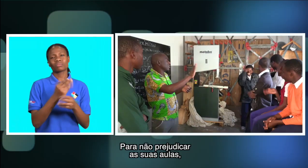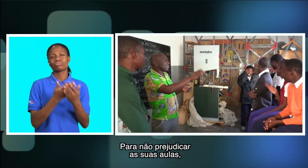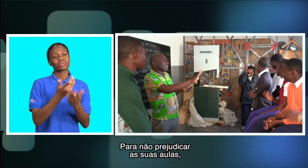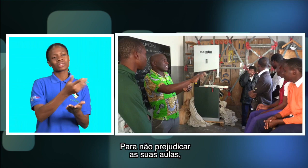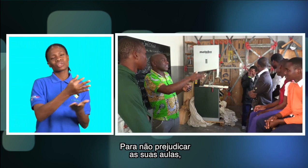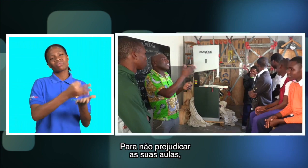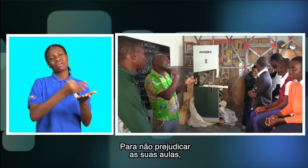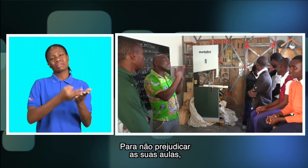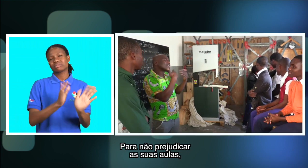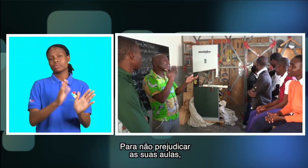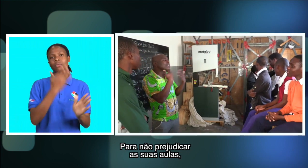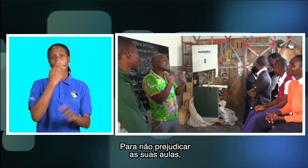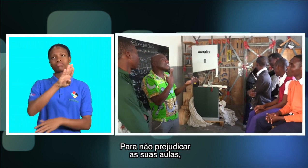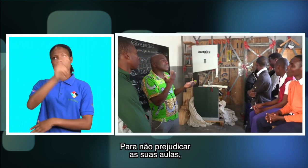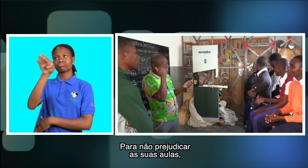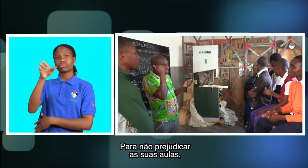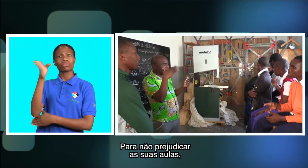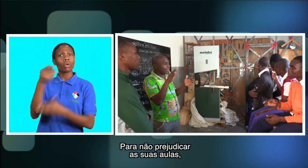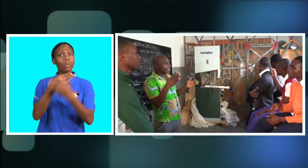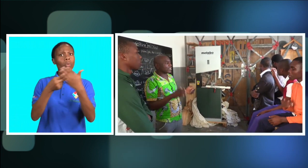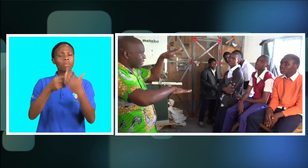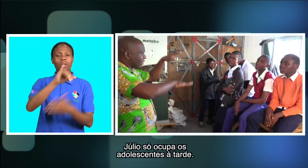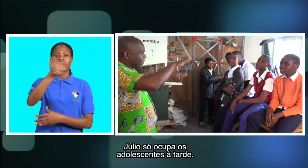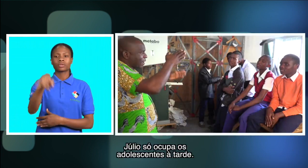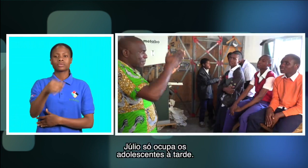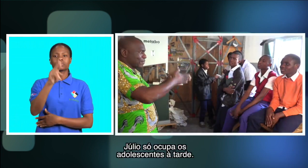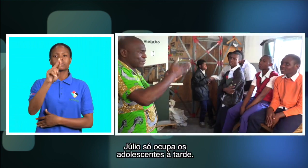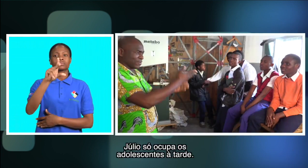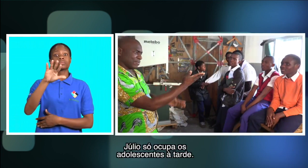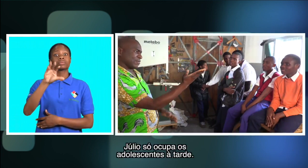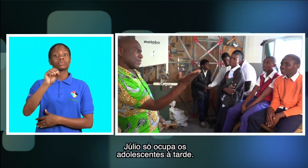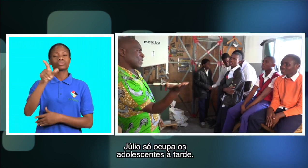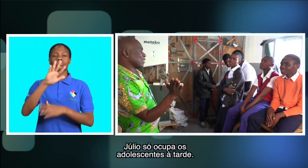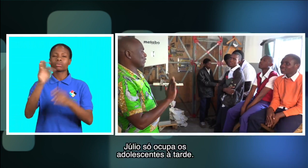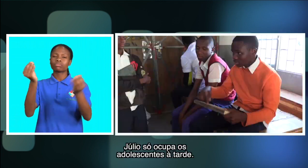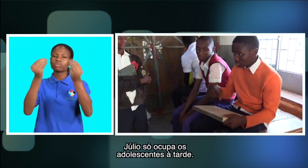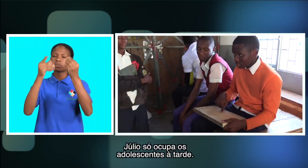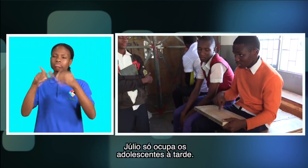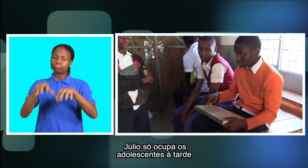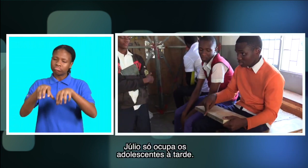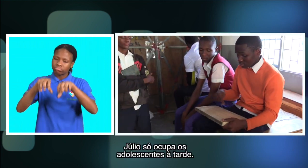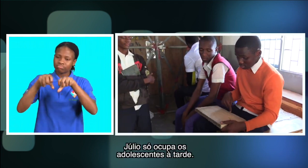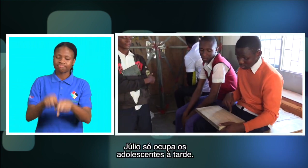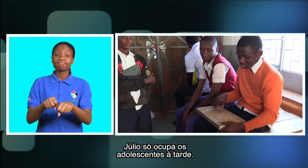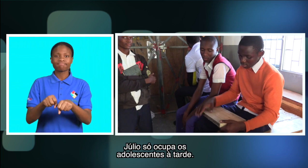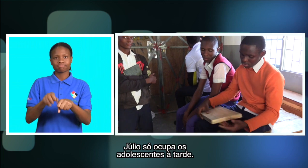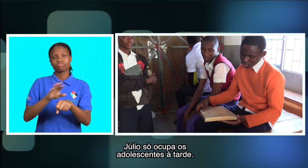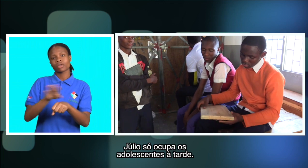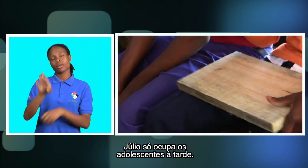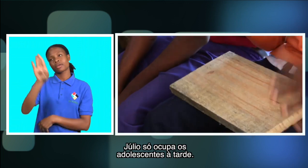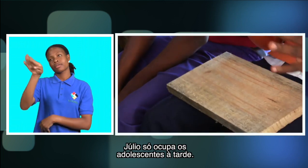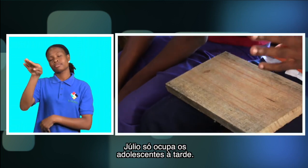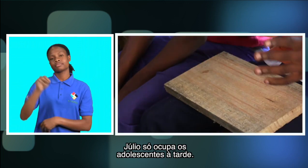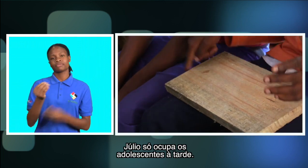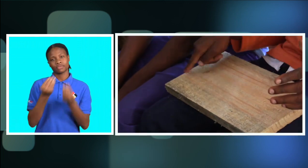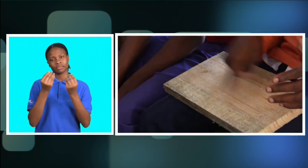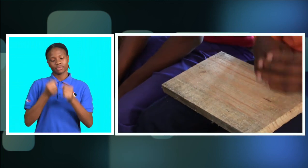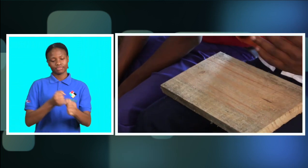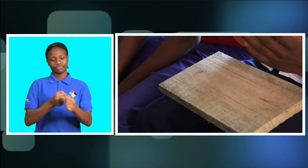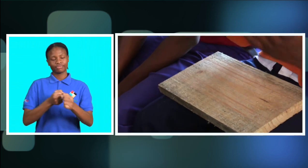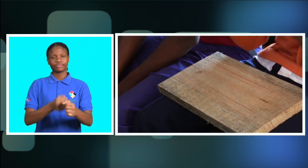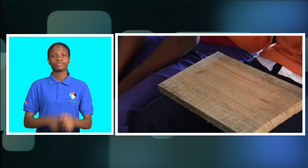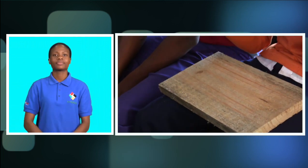Para não prejudicar as suas aulas Julio só ocupa os adolescentes no período da tarde